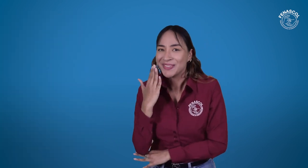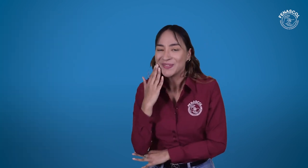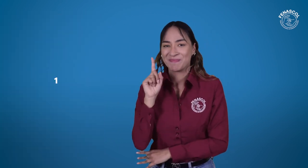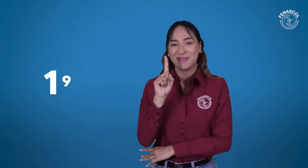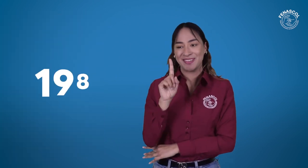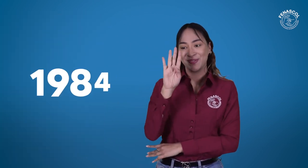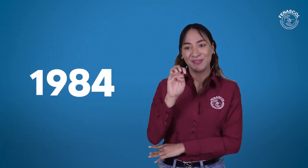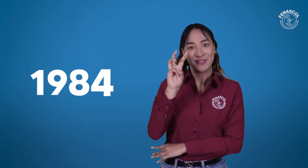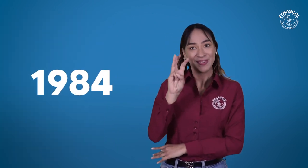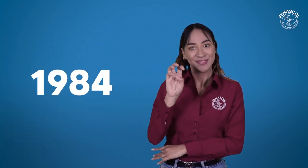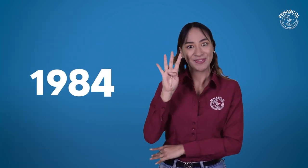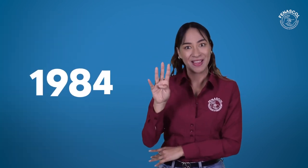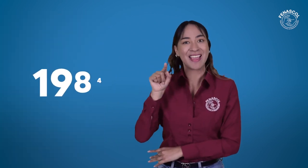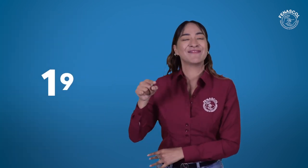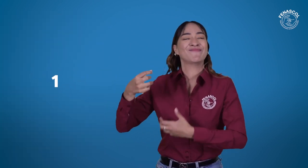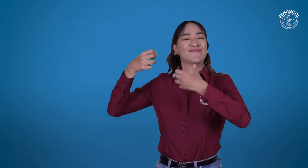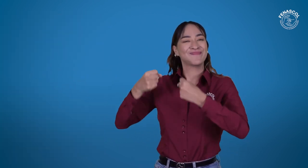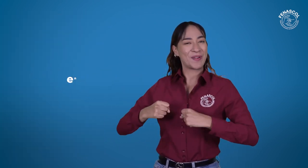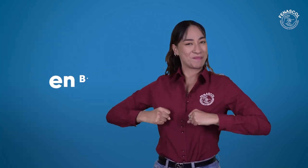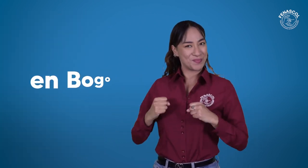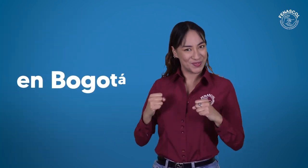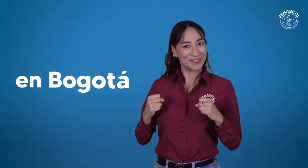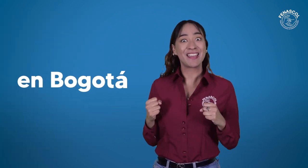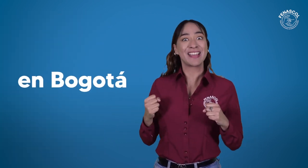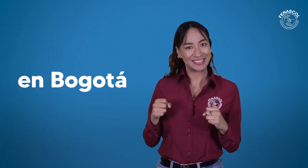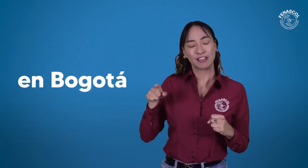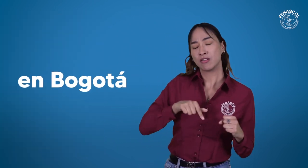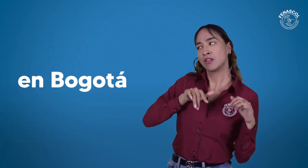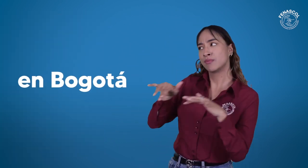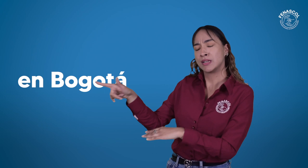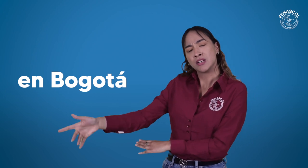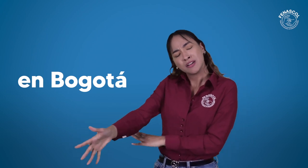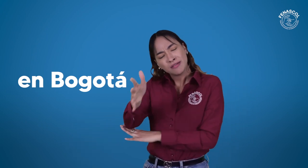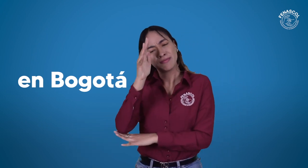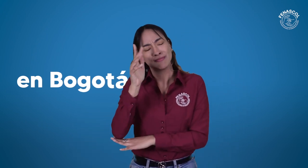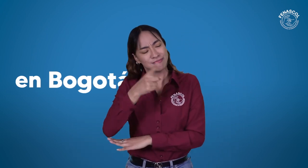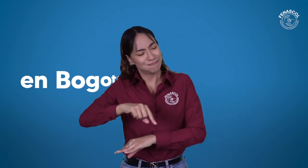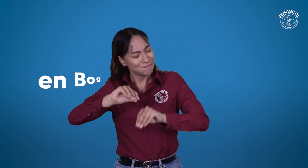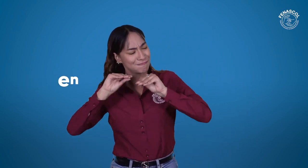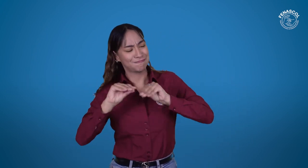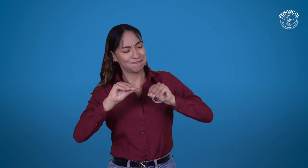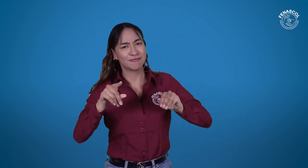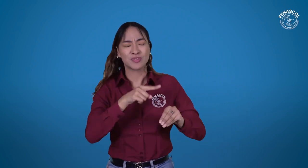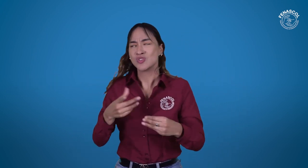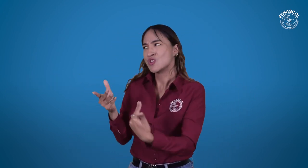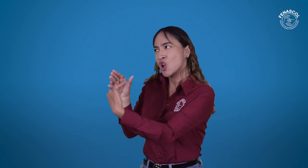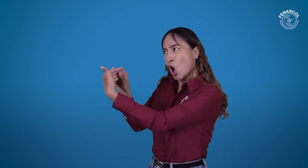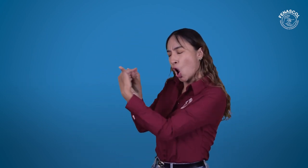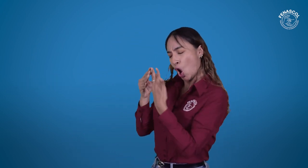de la WFD, realizado en 1984 en Bogotá, orientaría a las personas sordas sobre cómo reconocer la